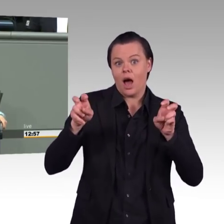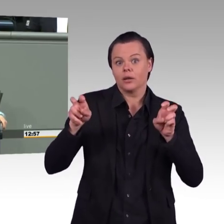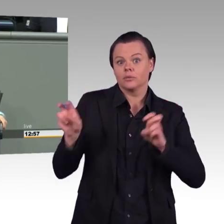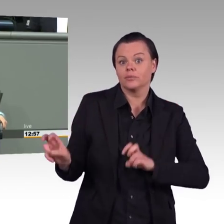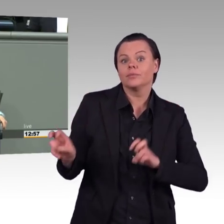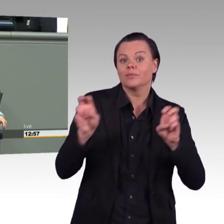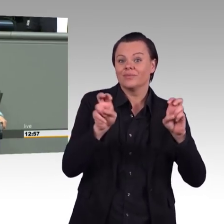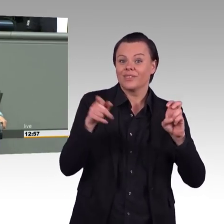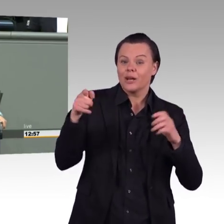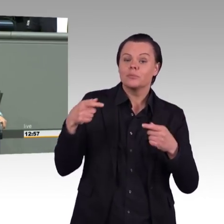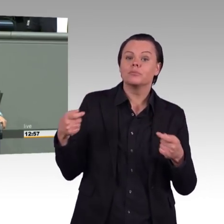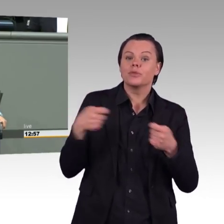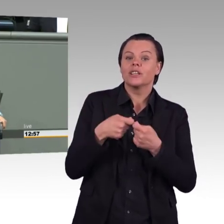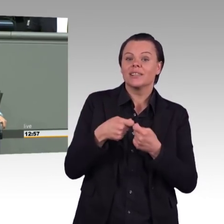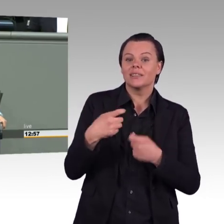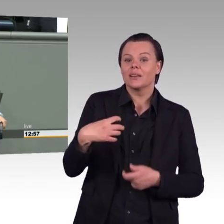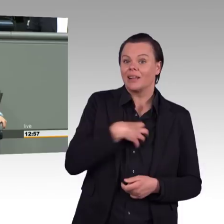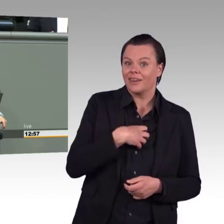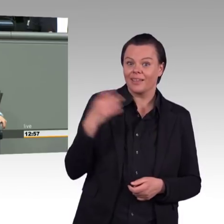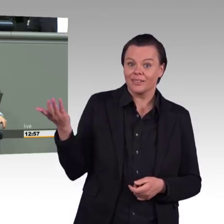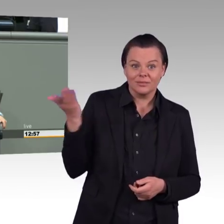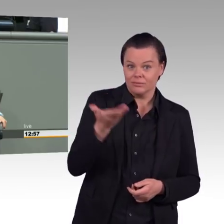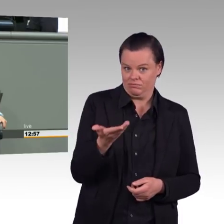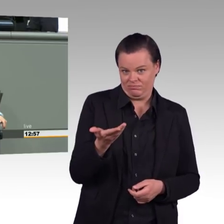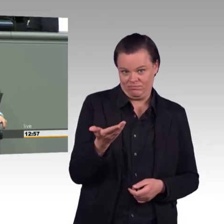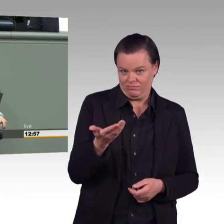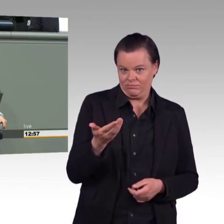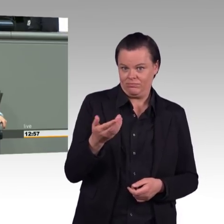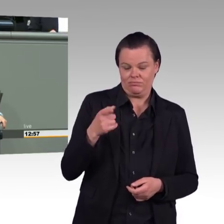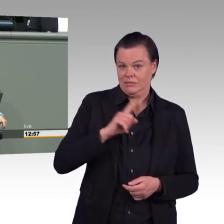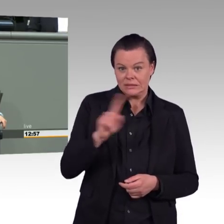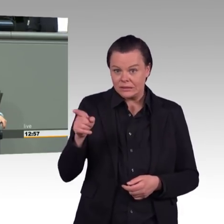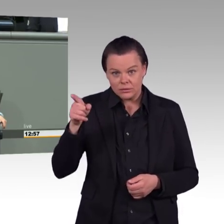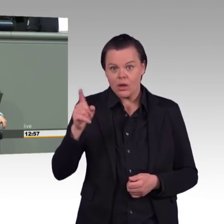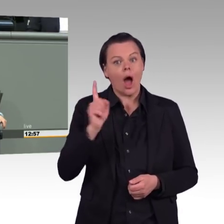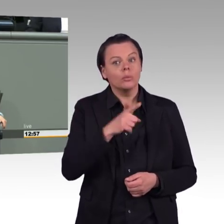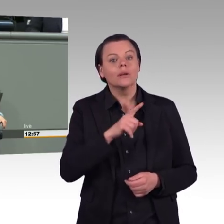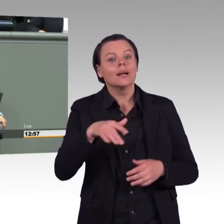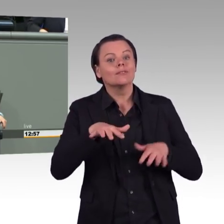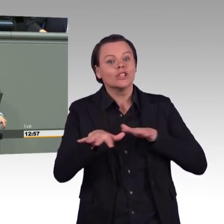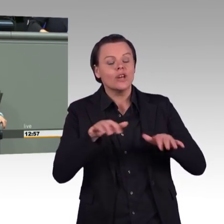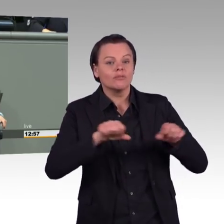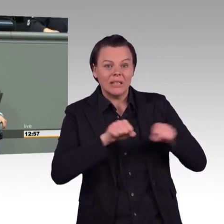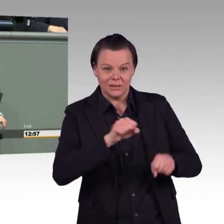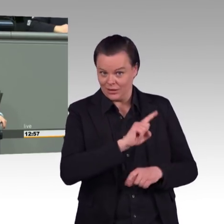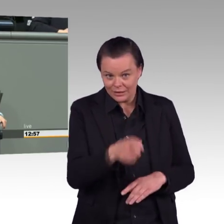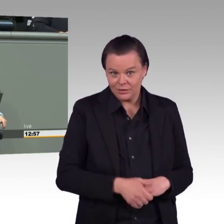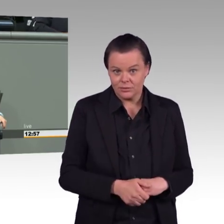neuseeländischen Premierministerin Jacinda Ardern, die erkannt hat, dass die katastrophalen Folgen des